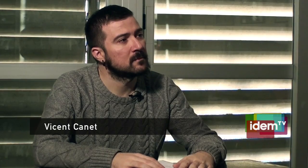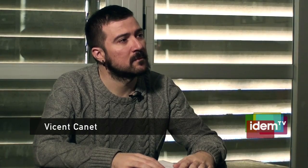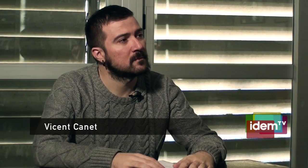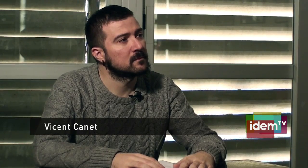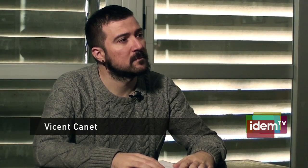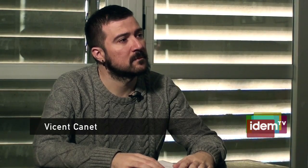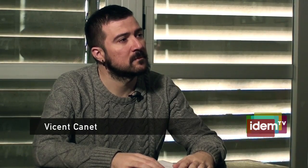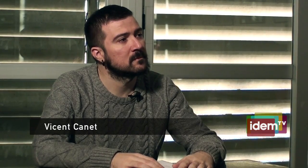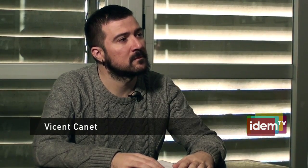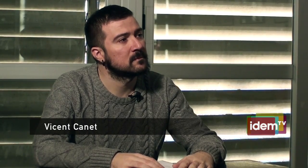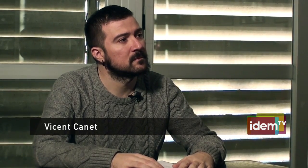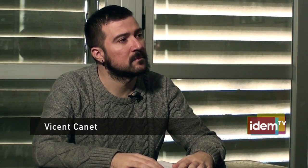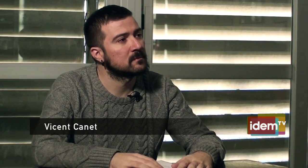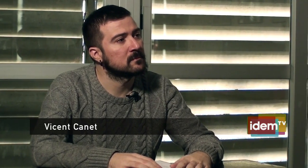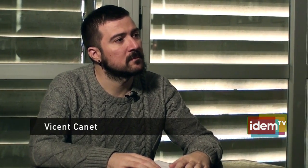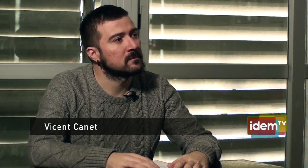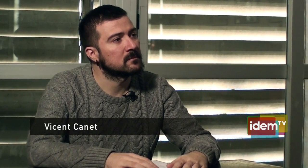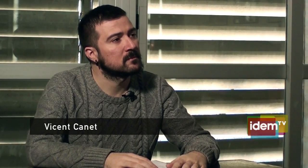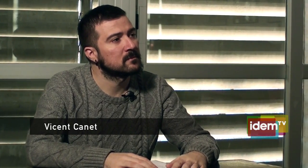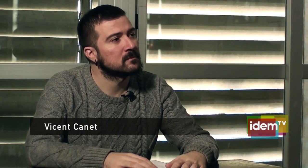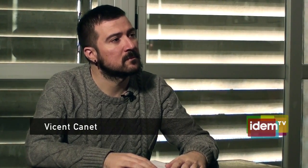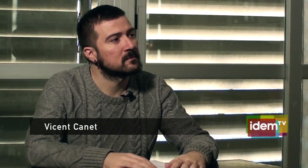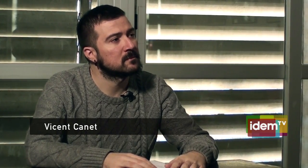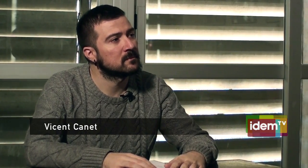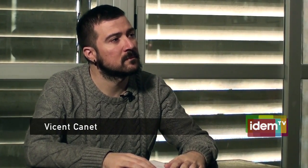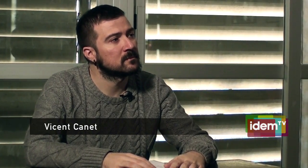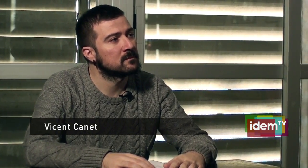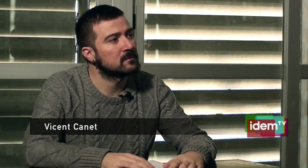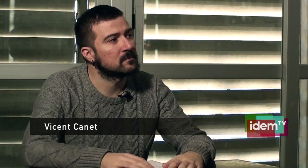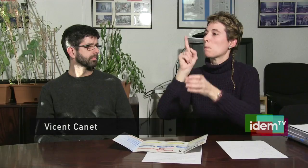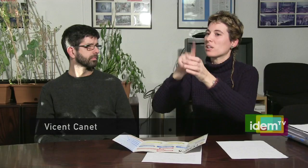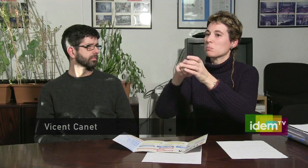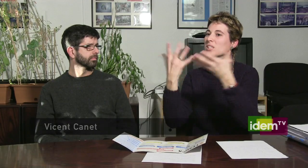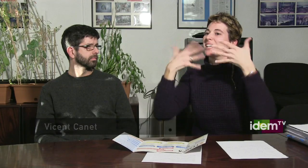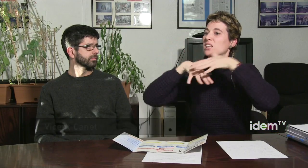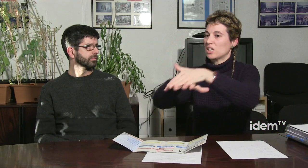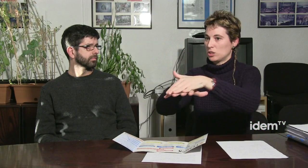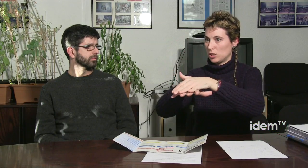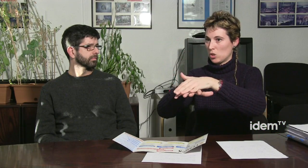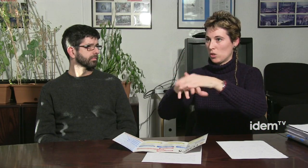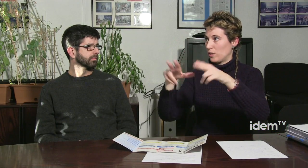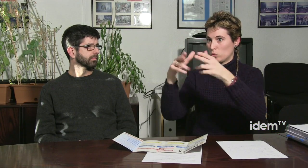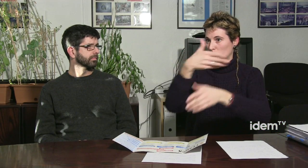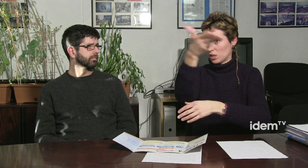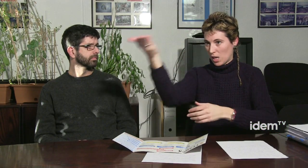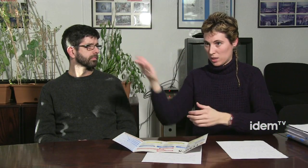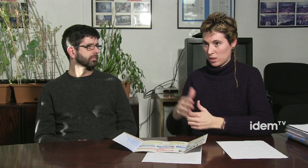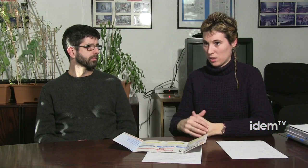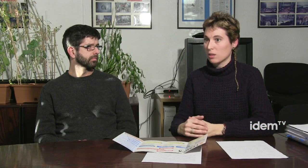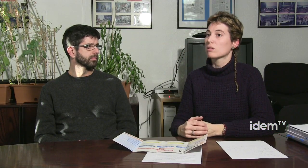L'Estatut vol defensar els drets de les persones sordes per aconseguir participació i